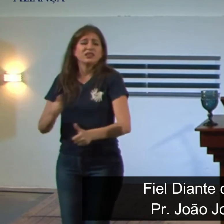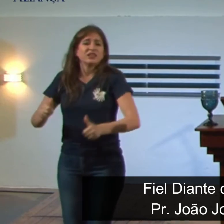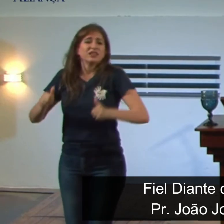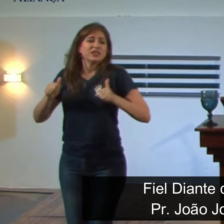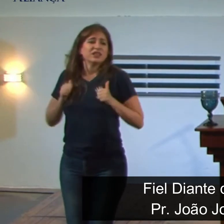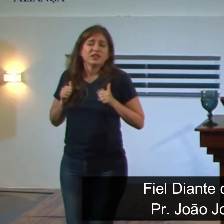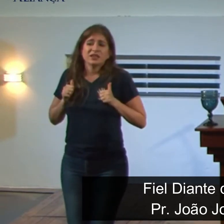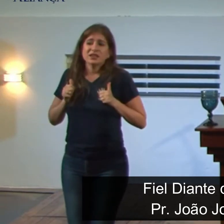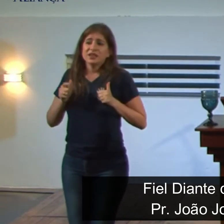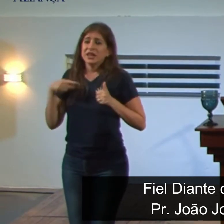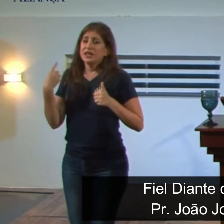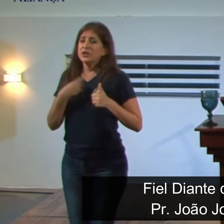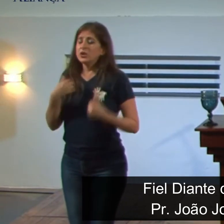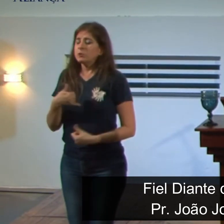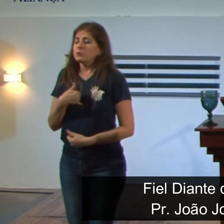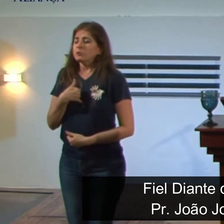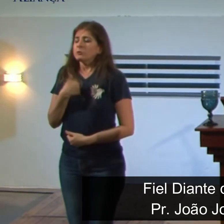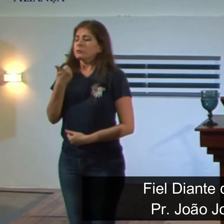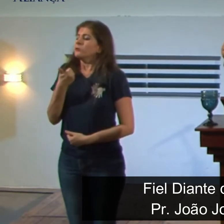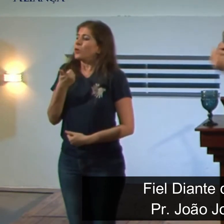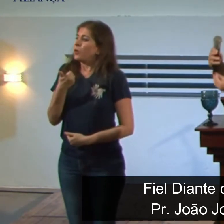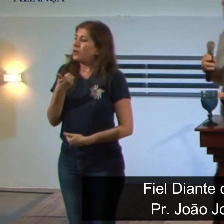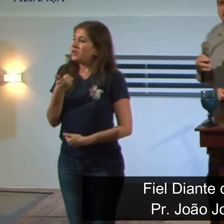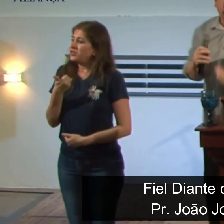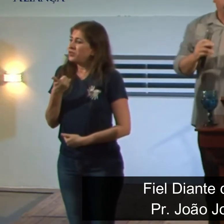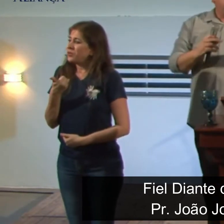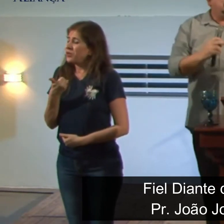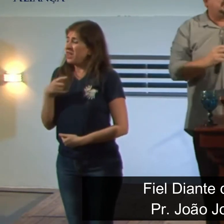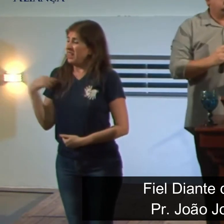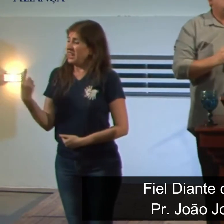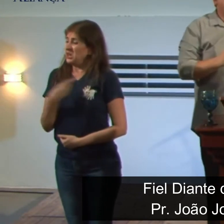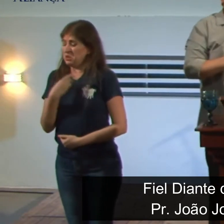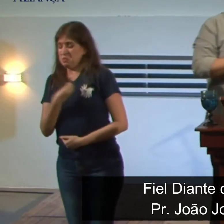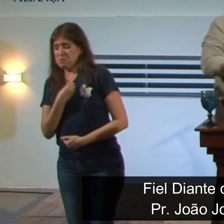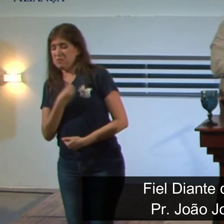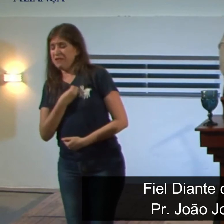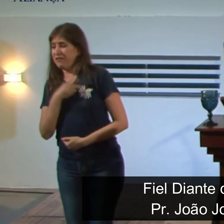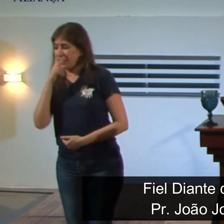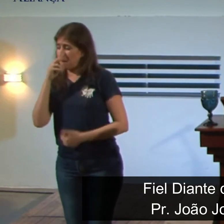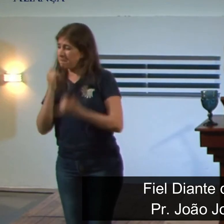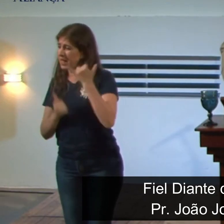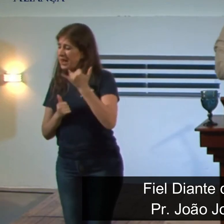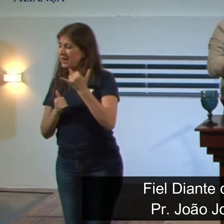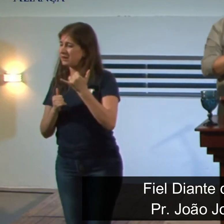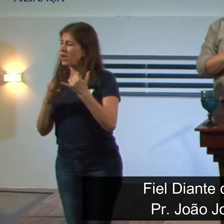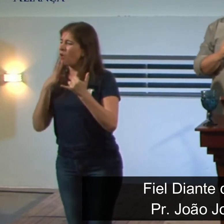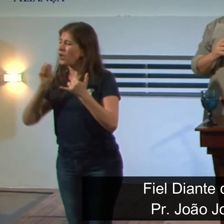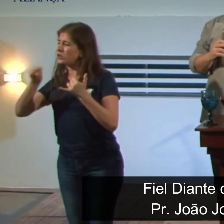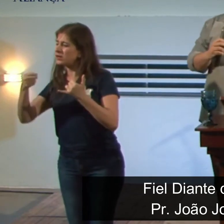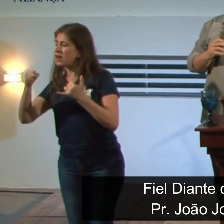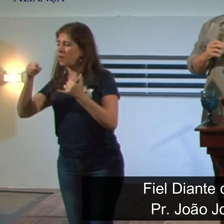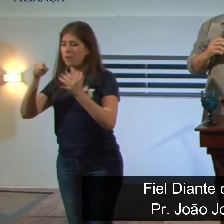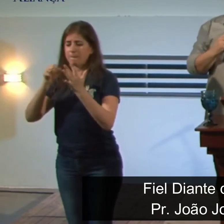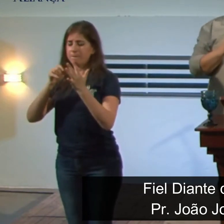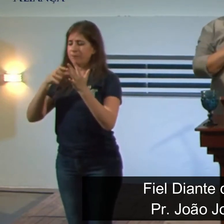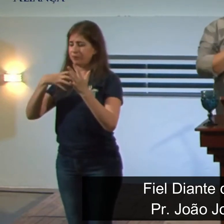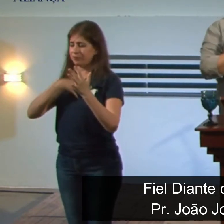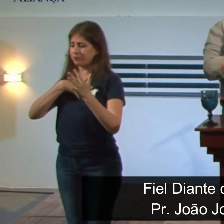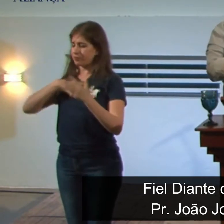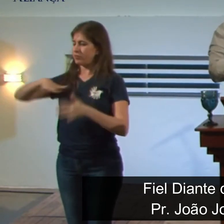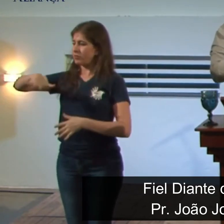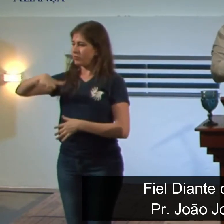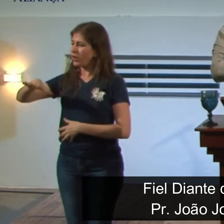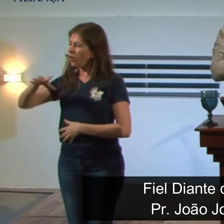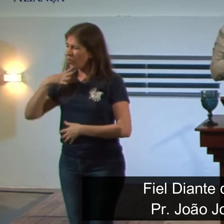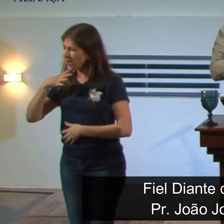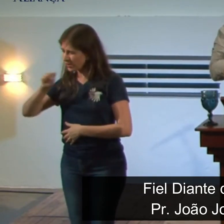o problema é que muitas vezes nós somos extremamente pragmáticos em que sentido aonde nós nunca poderíamos ser pragmáticos eu